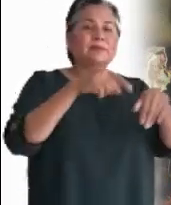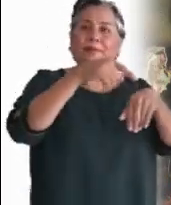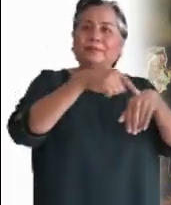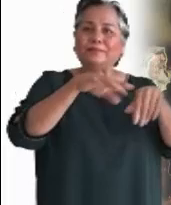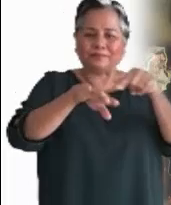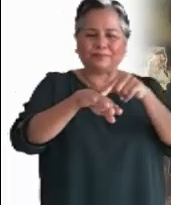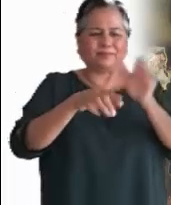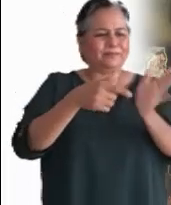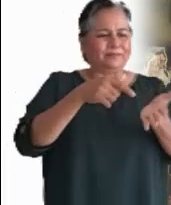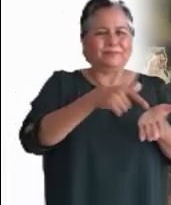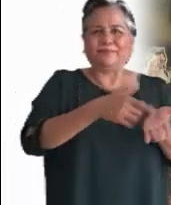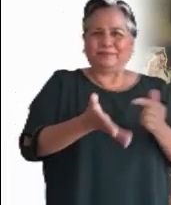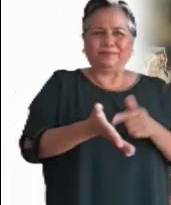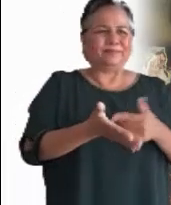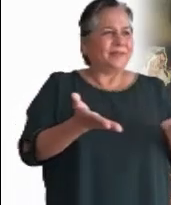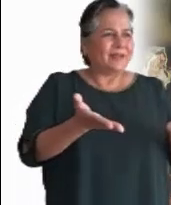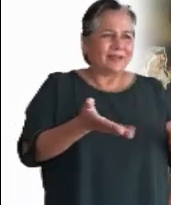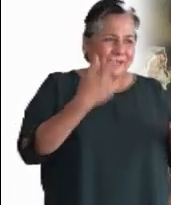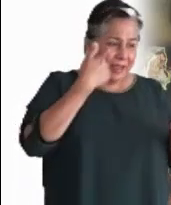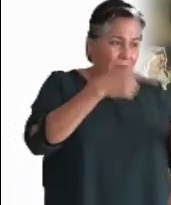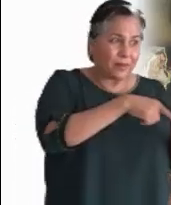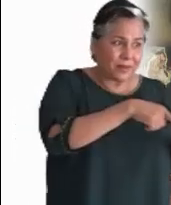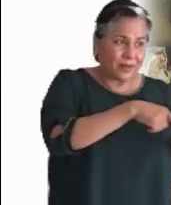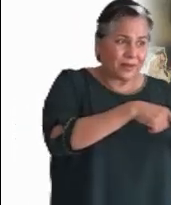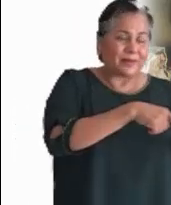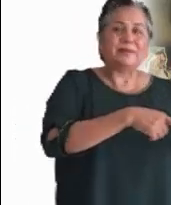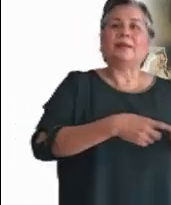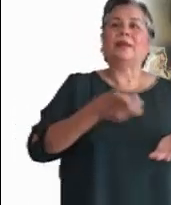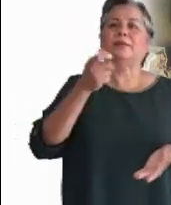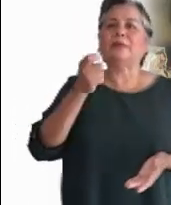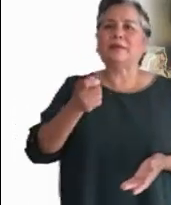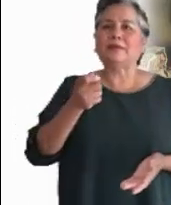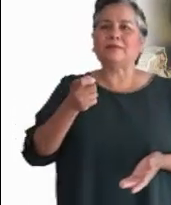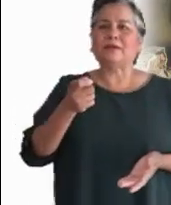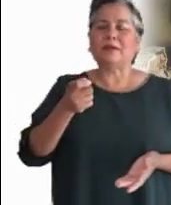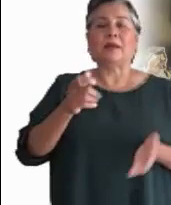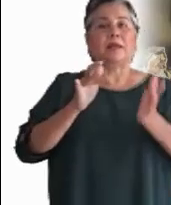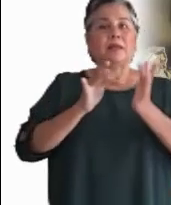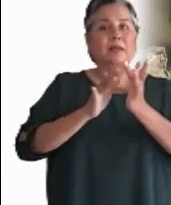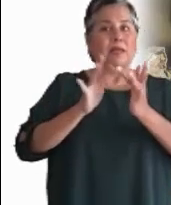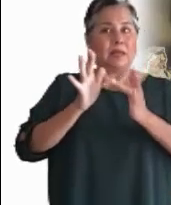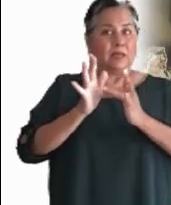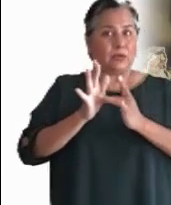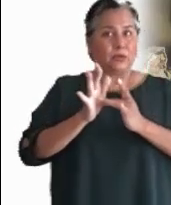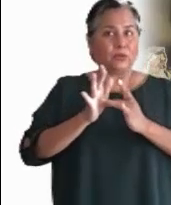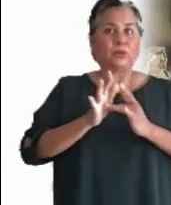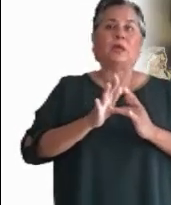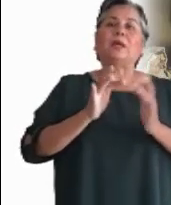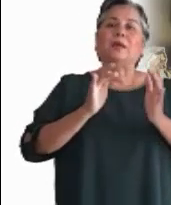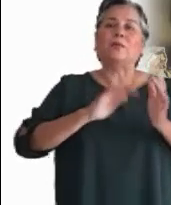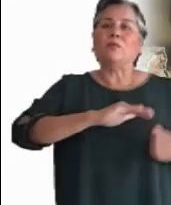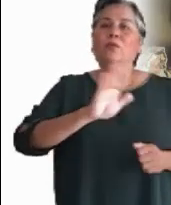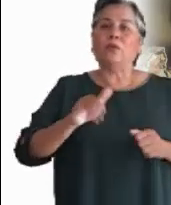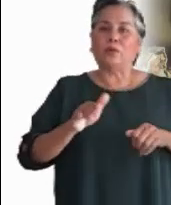dolor en sus manos y en sus pies. Las marcas de la cruz de Jesús son señales de su